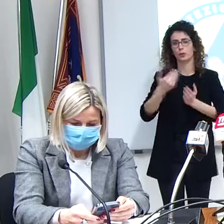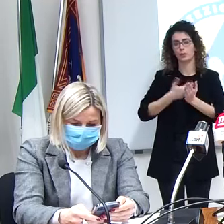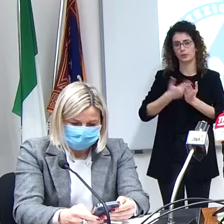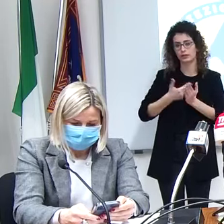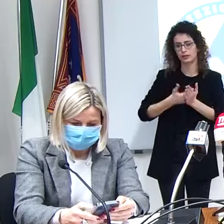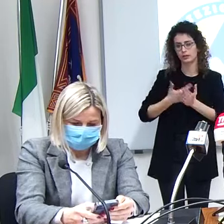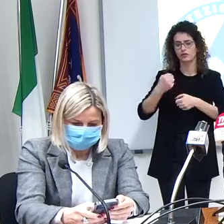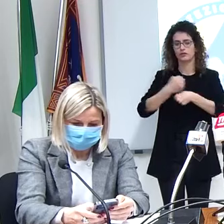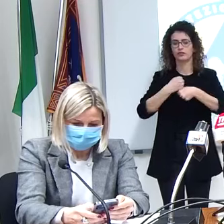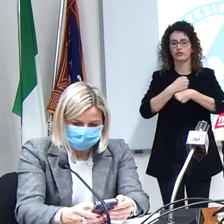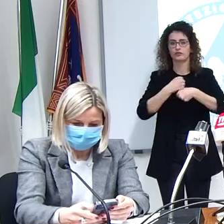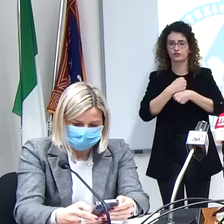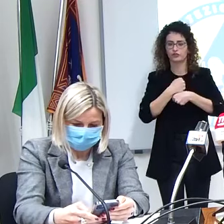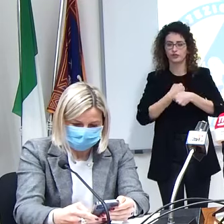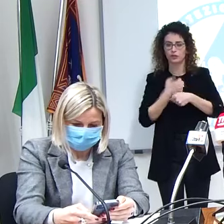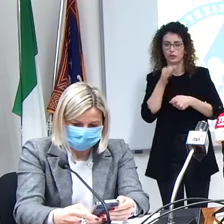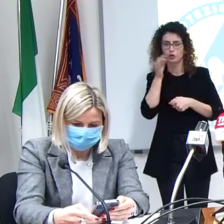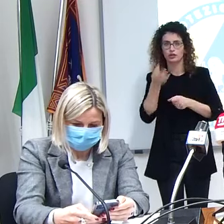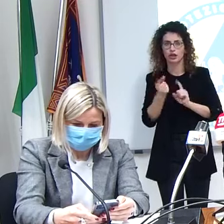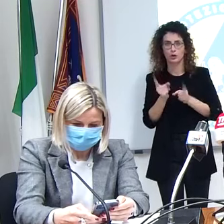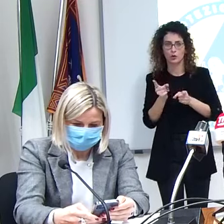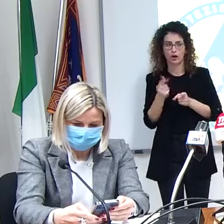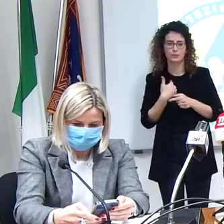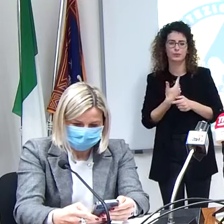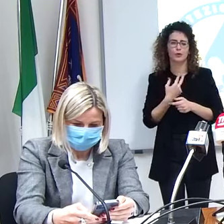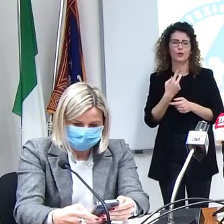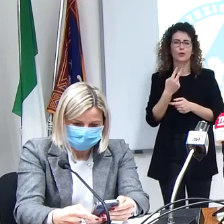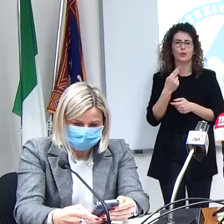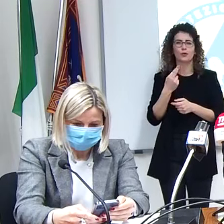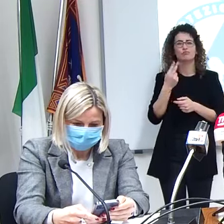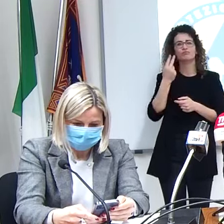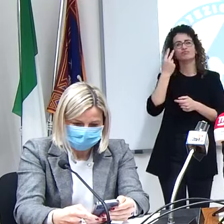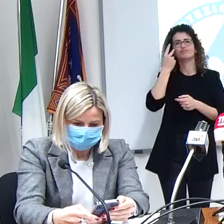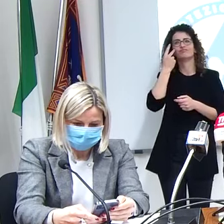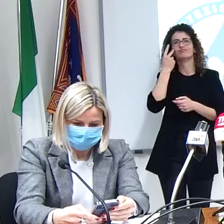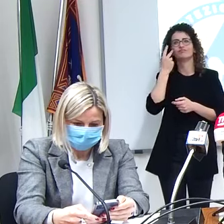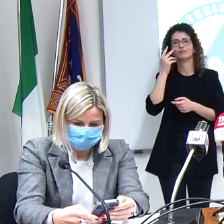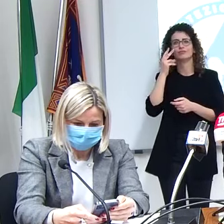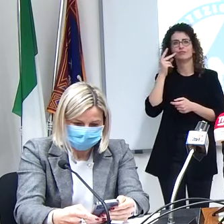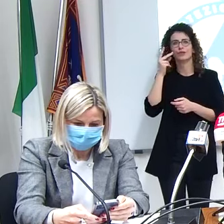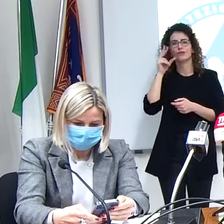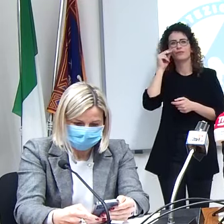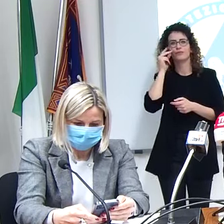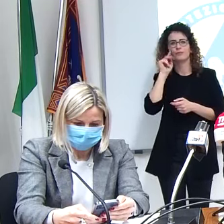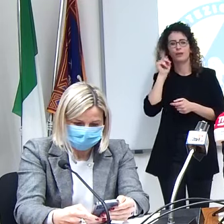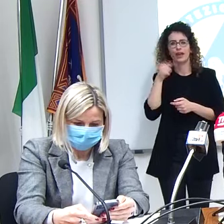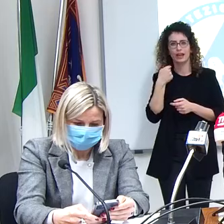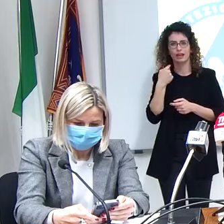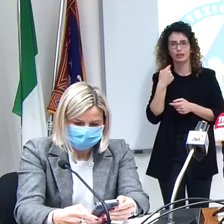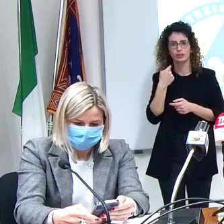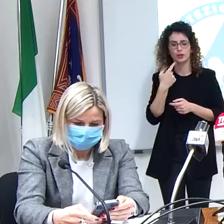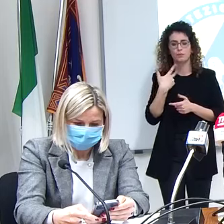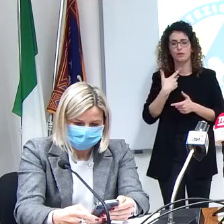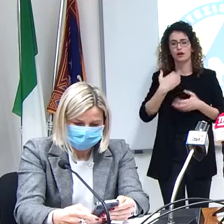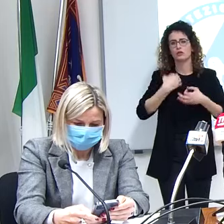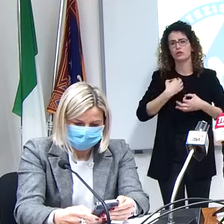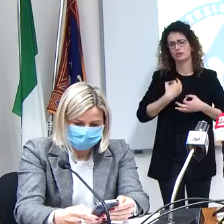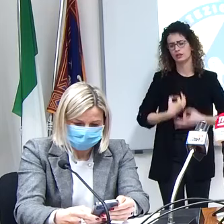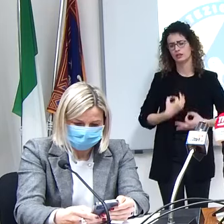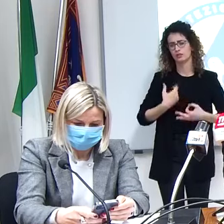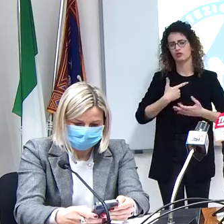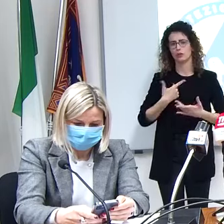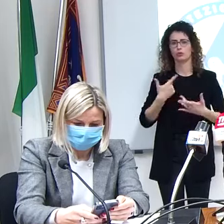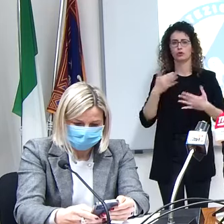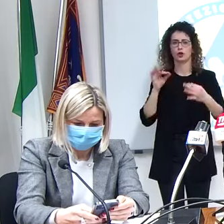stati i farmaci prescritti per conoscere di più ma abbiamo assoluta consapevolezza anche attraverso incontri ripetuti che abbiamo